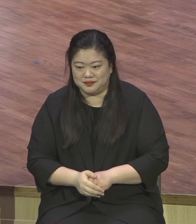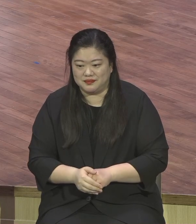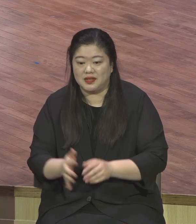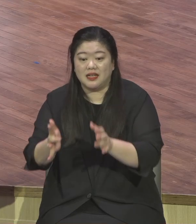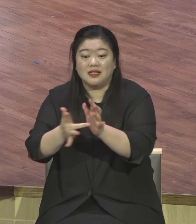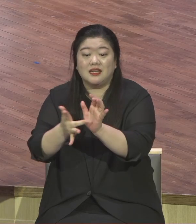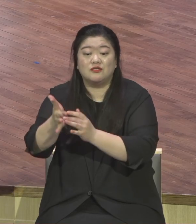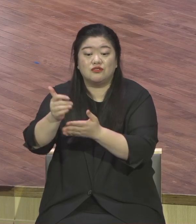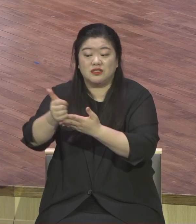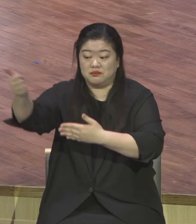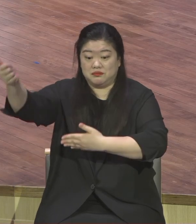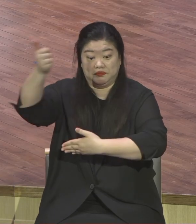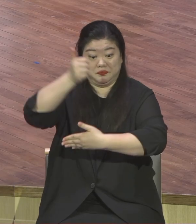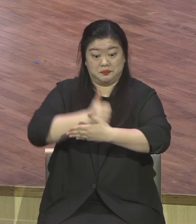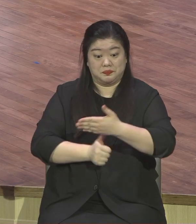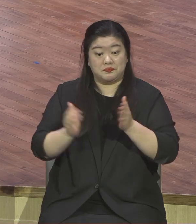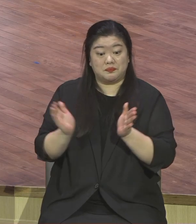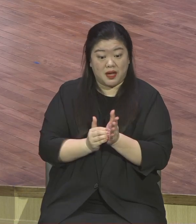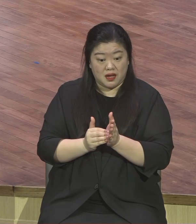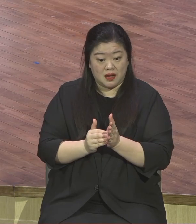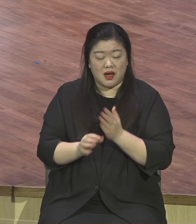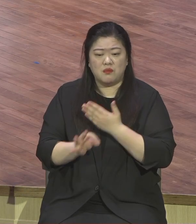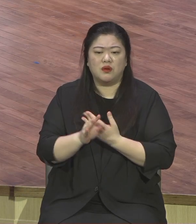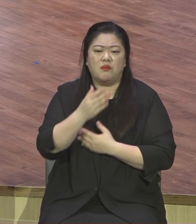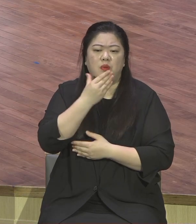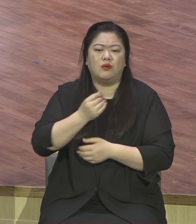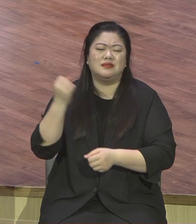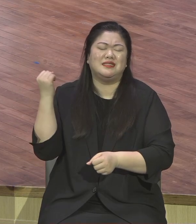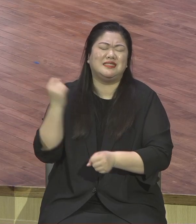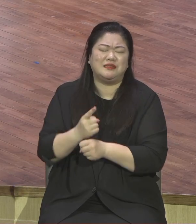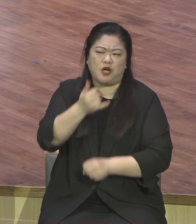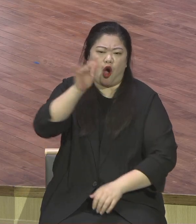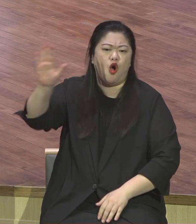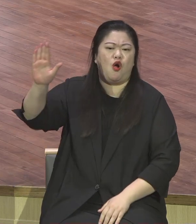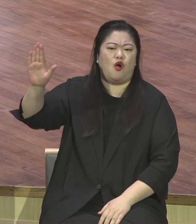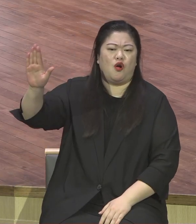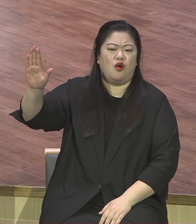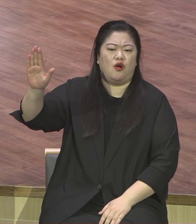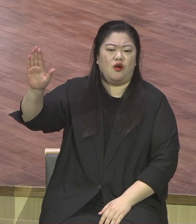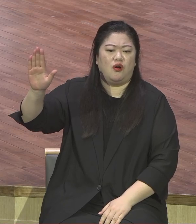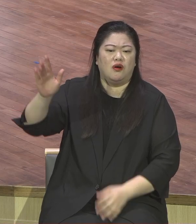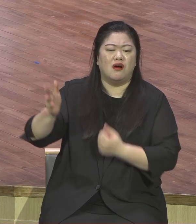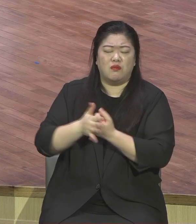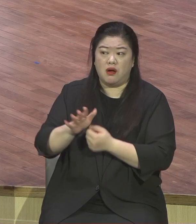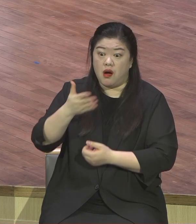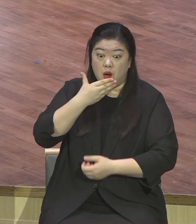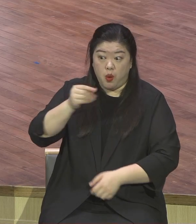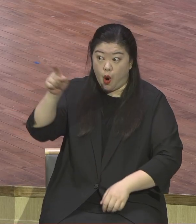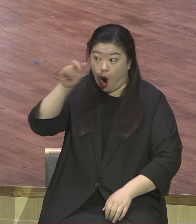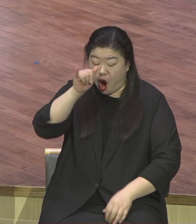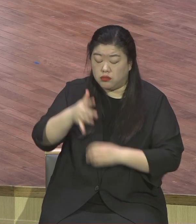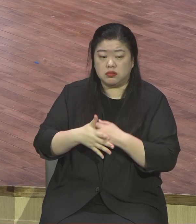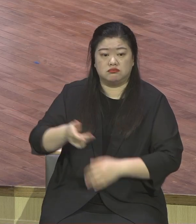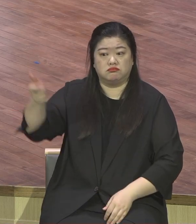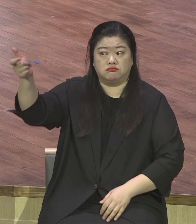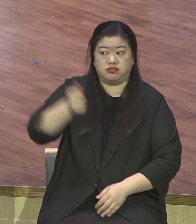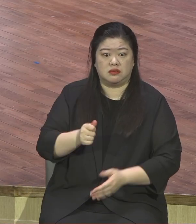보장되신 분이에요 아멘 그래서 서로 막 축복해도 돼요 축복받은